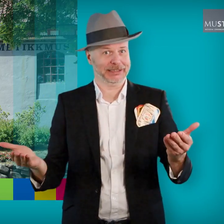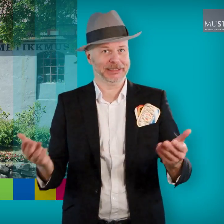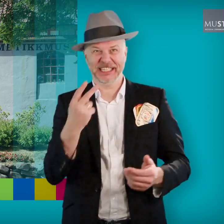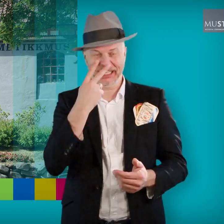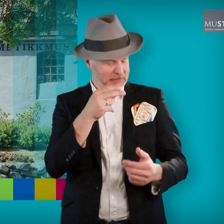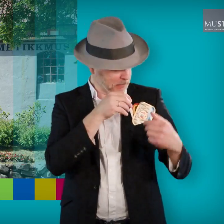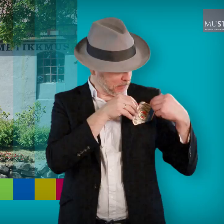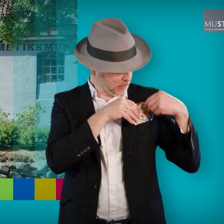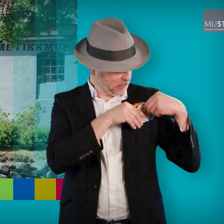Sånn som disse.